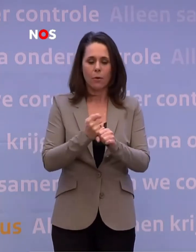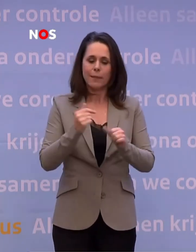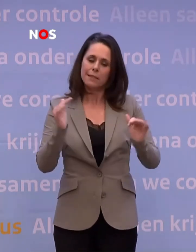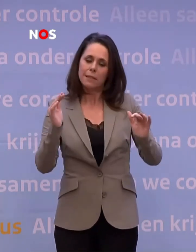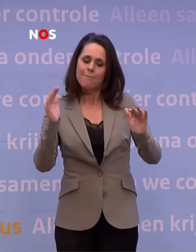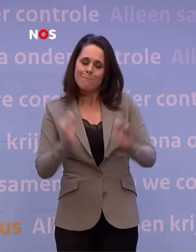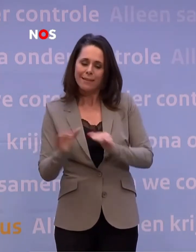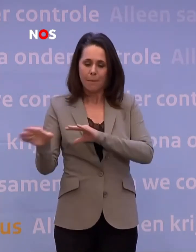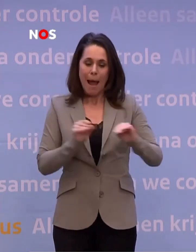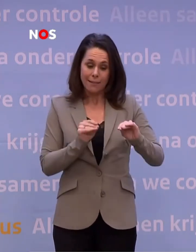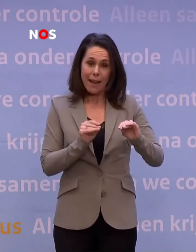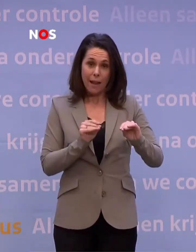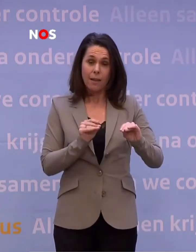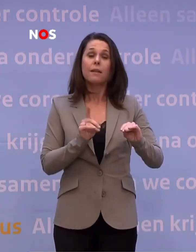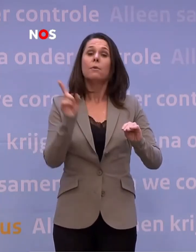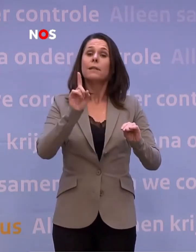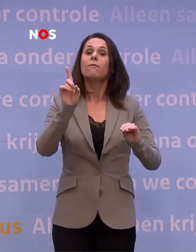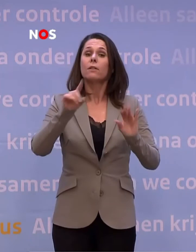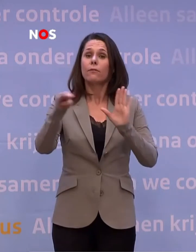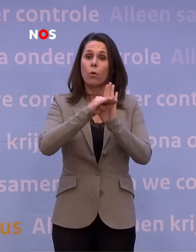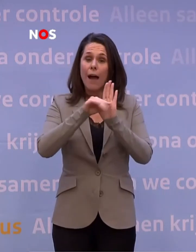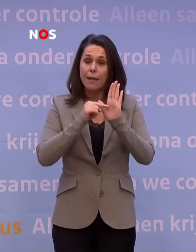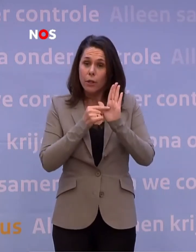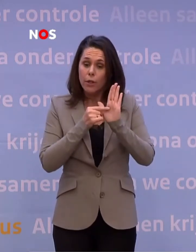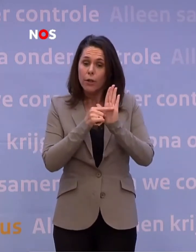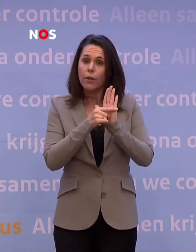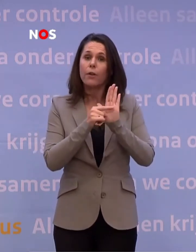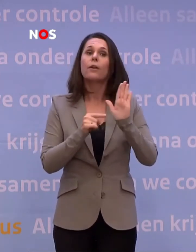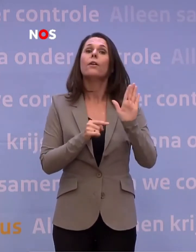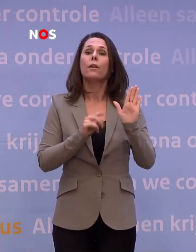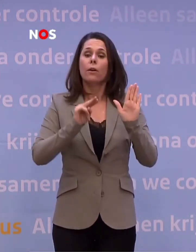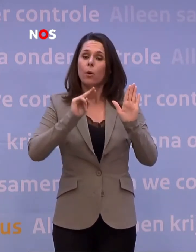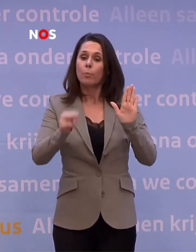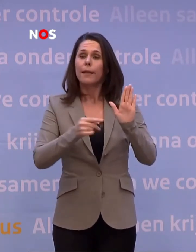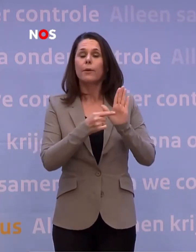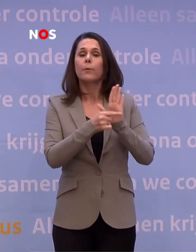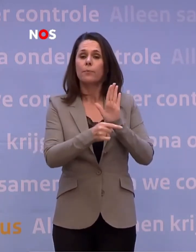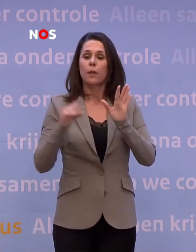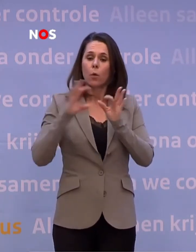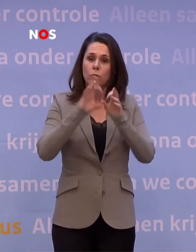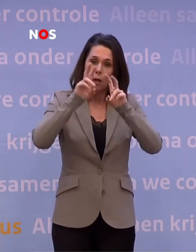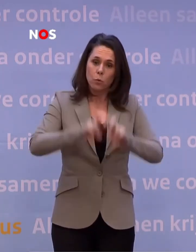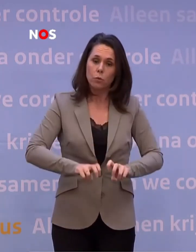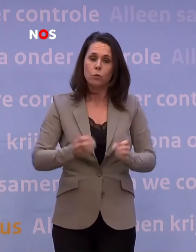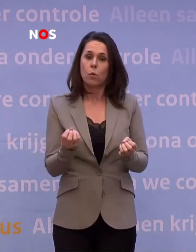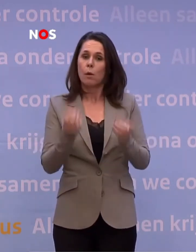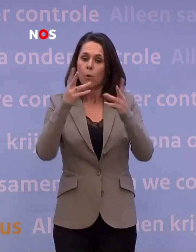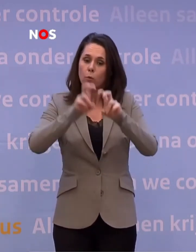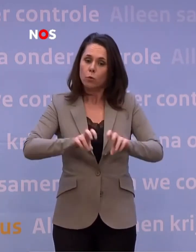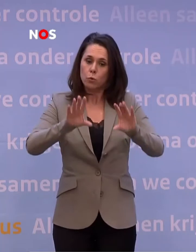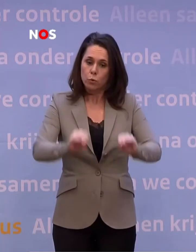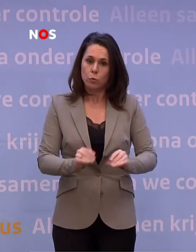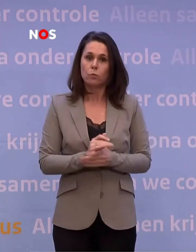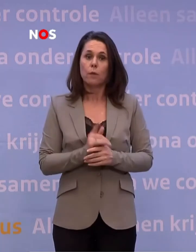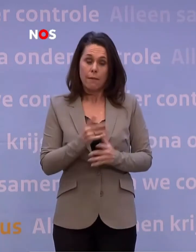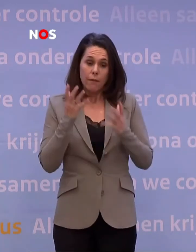schalen... ...als je dat wilt, dus een van de voorwaarden is dat je toch wel weer... ...aan contactonderzoek en brononderzoek kunt doen. En